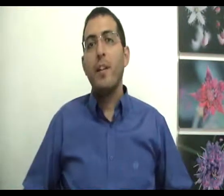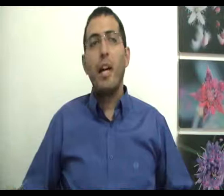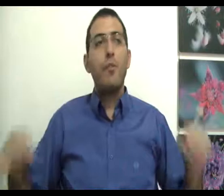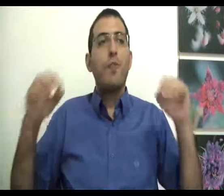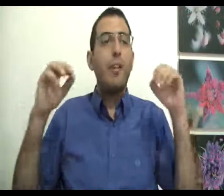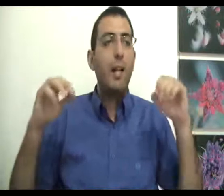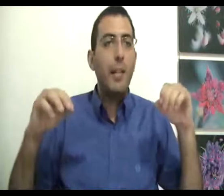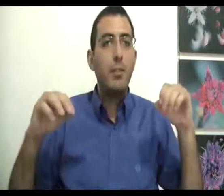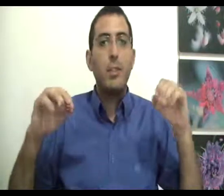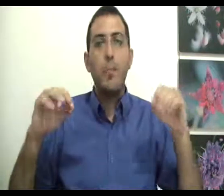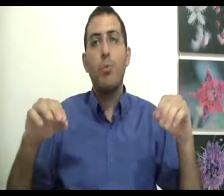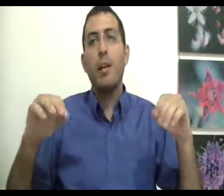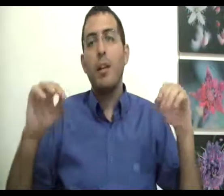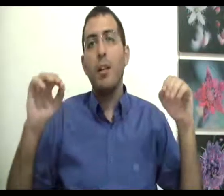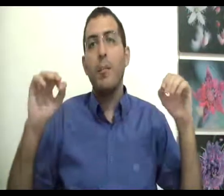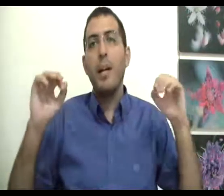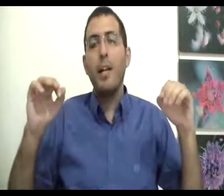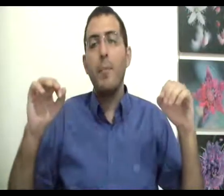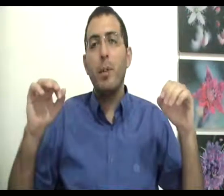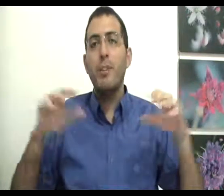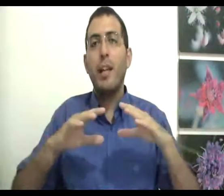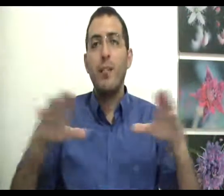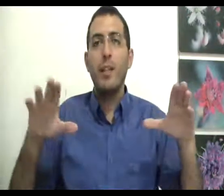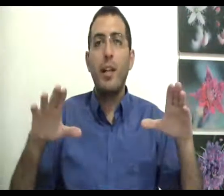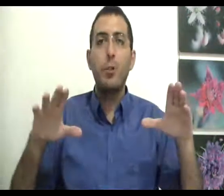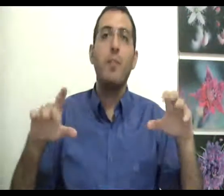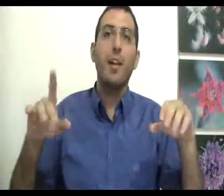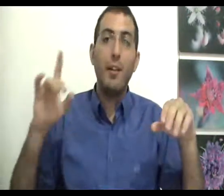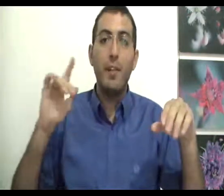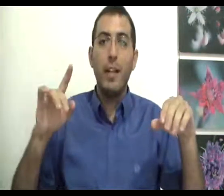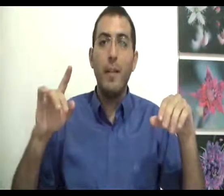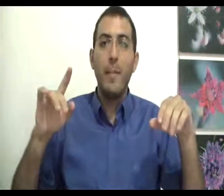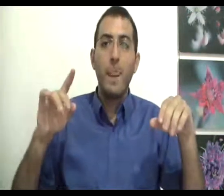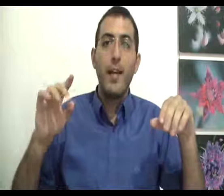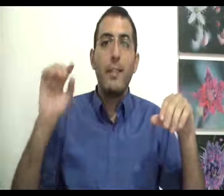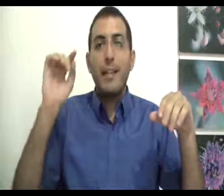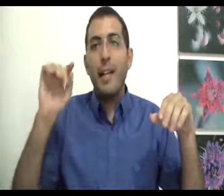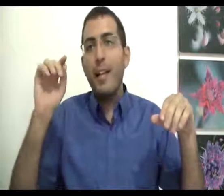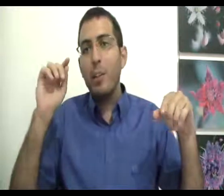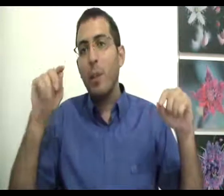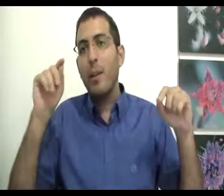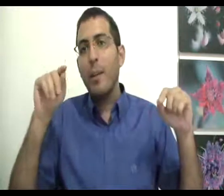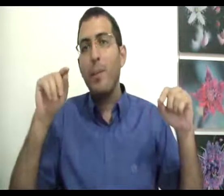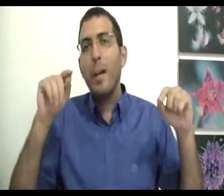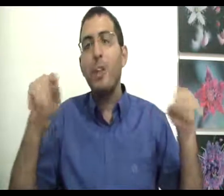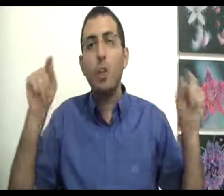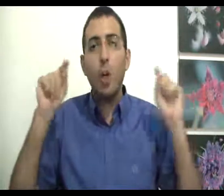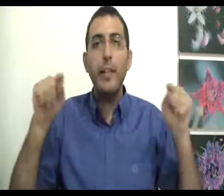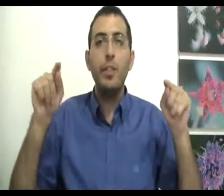והתשובה לשאלה הזאת היא די פשוטה, בחיים לא צריך לוותר על שום דבר אבל צריך לשאול תמיד מה השורש